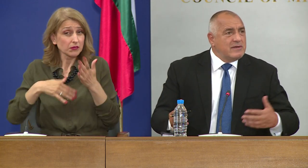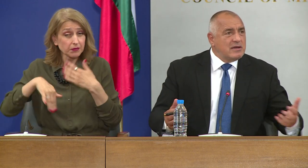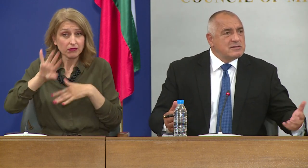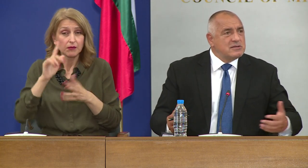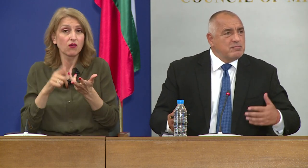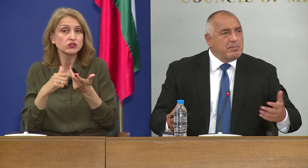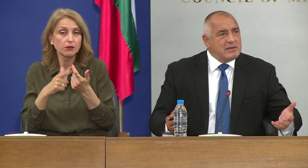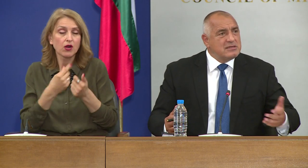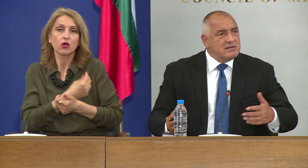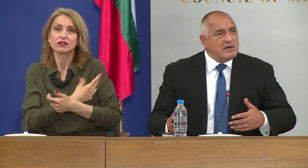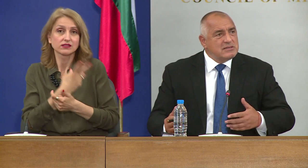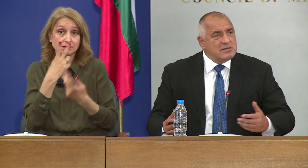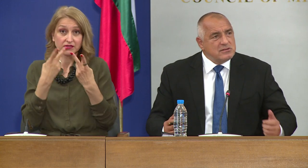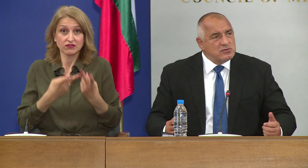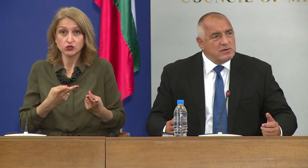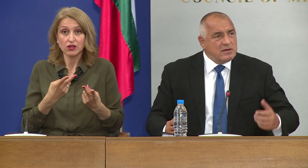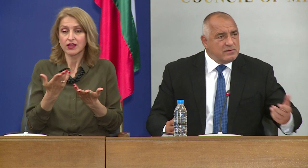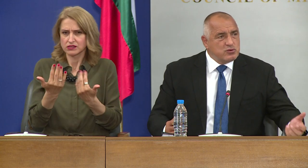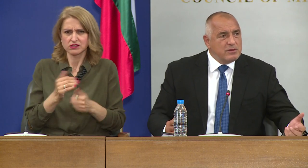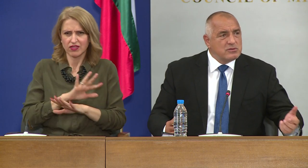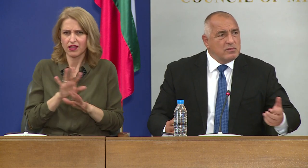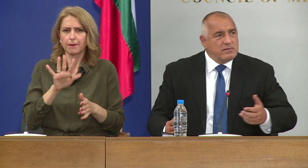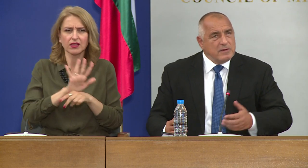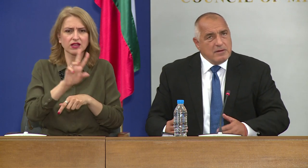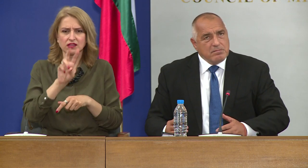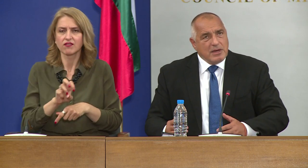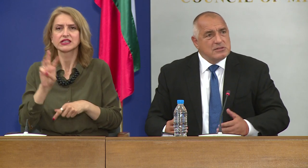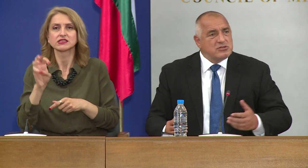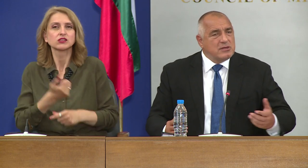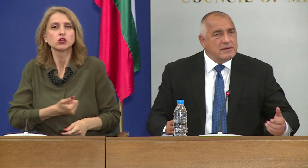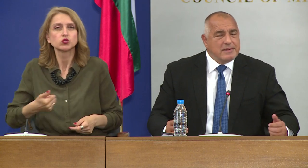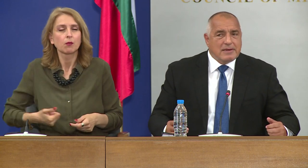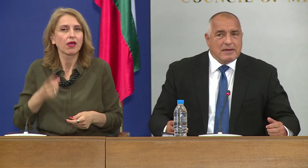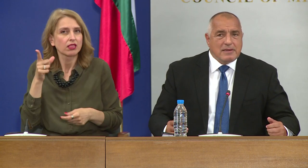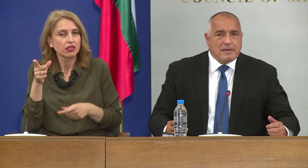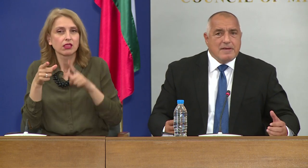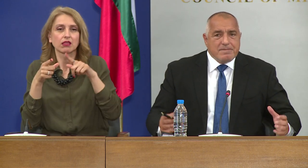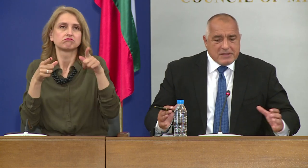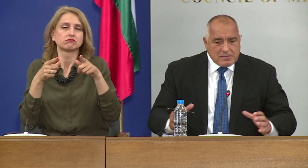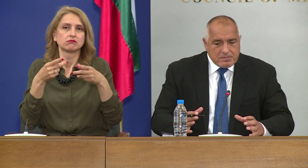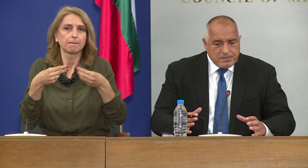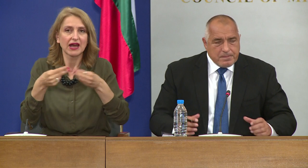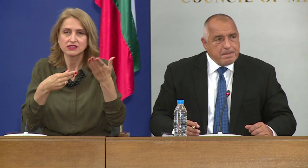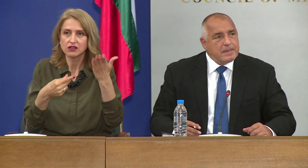виждате, те веднага излизат по 15, 20, 30 човека в Шуменско, в Пазърджик и така нататък.